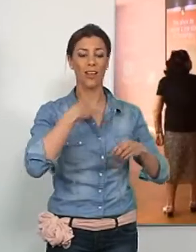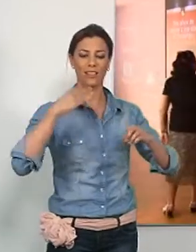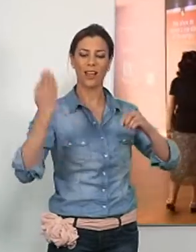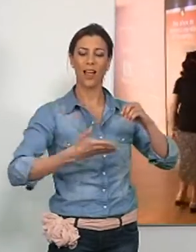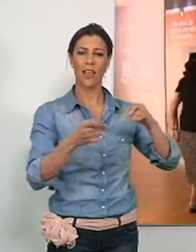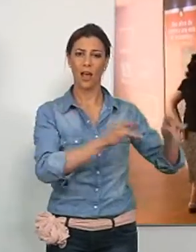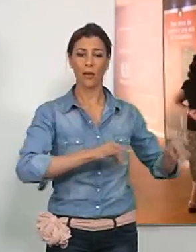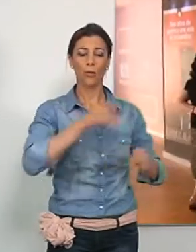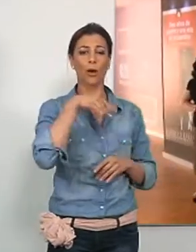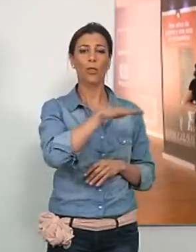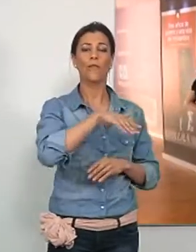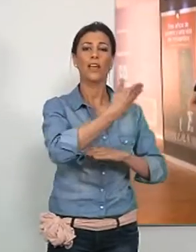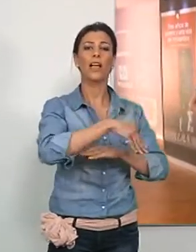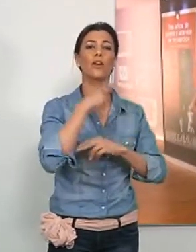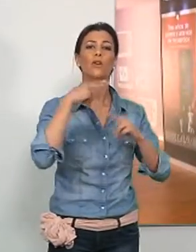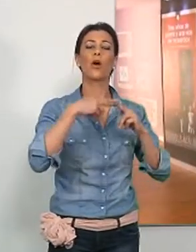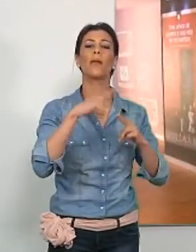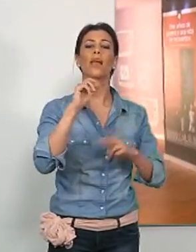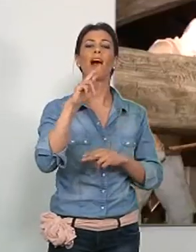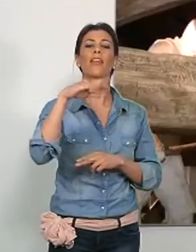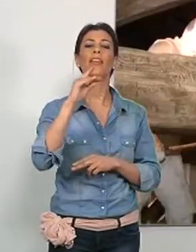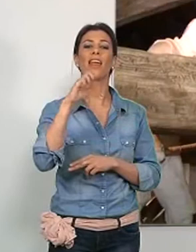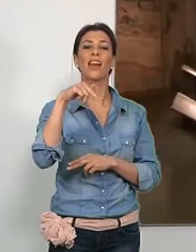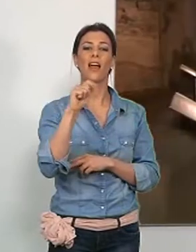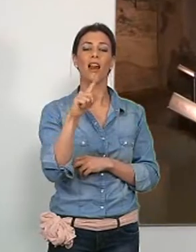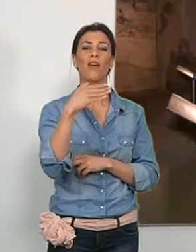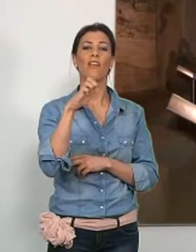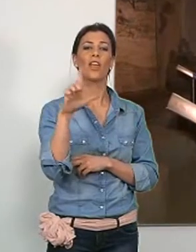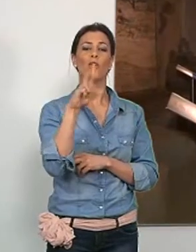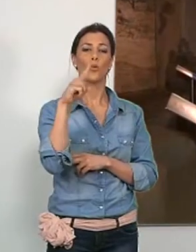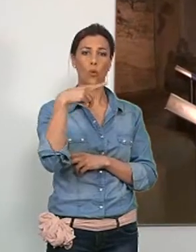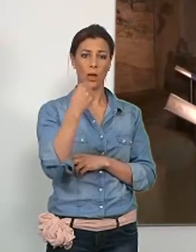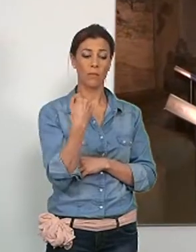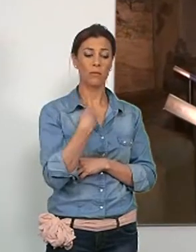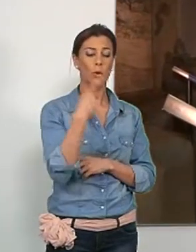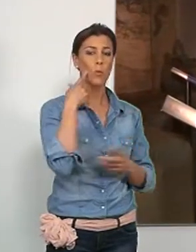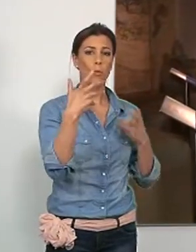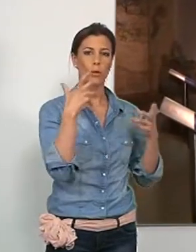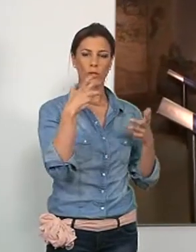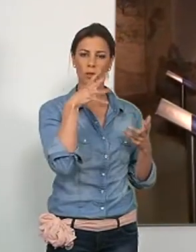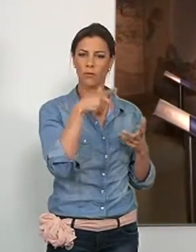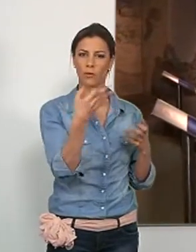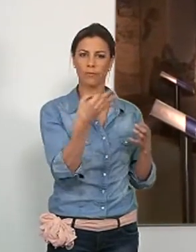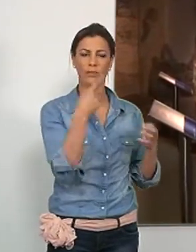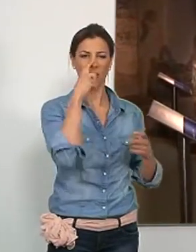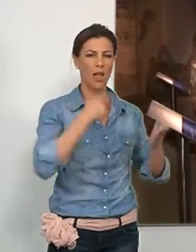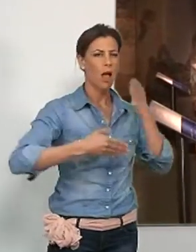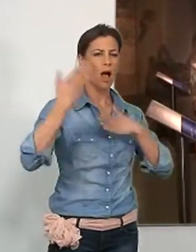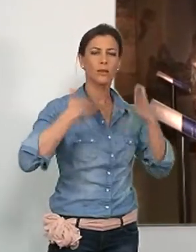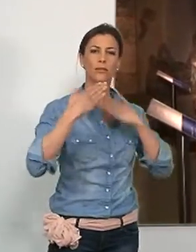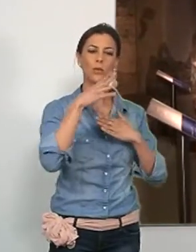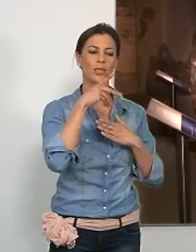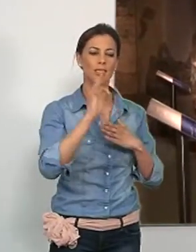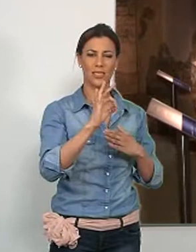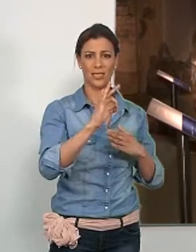ubicado este último en la calle Cardenal Belluga. El Museo Preindustrial de la Caña de Azúcar, situado sobre los restos ante un